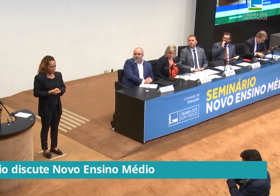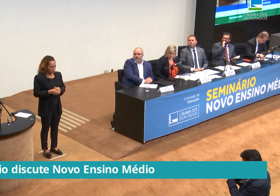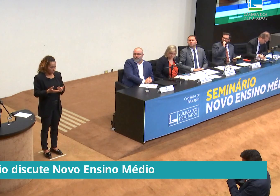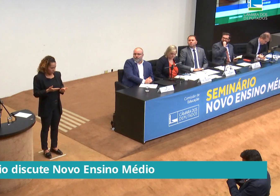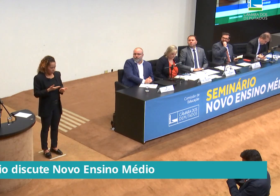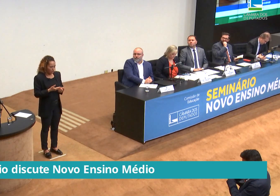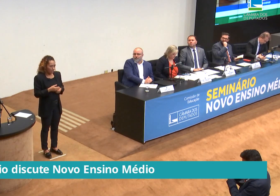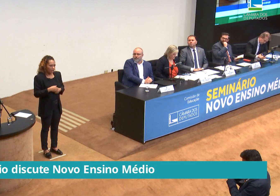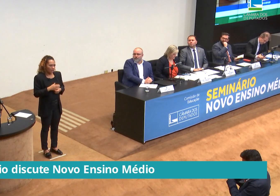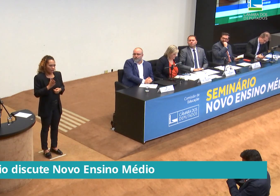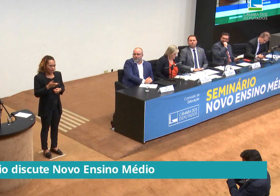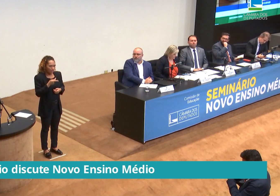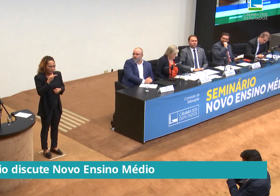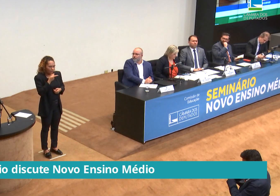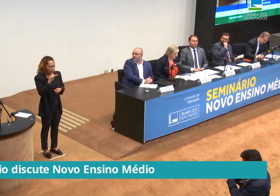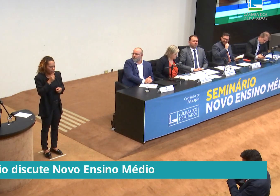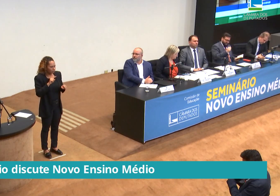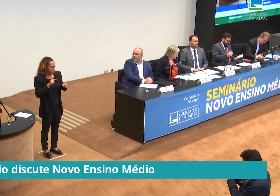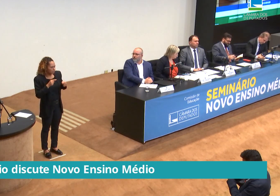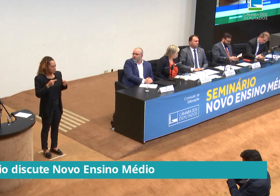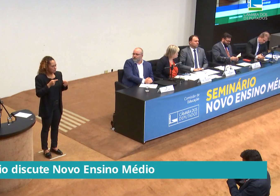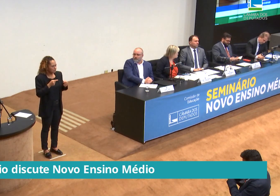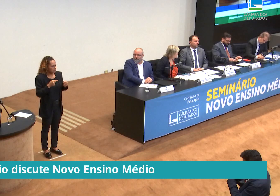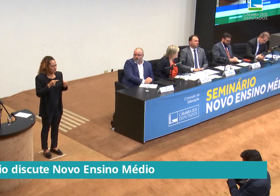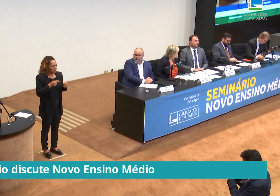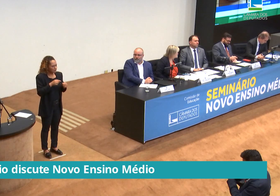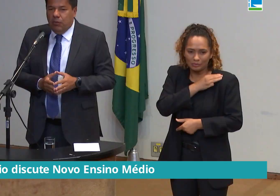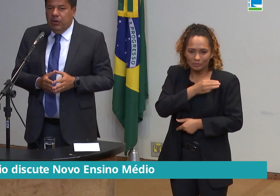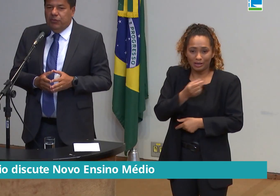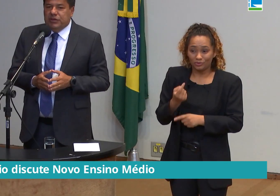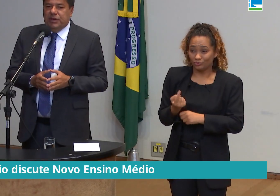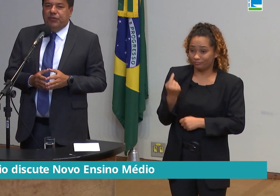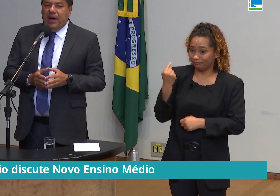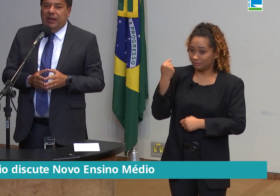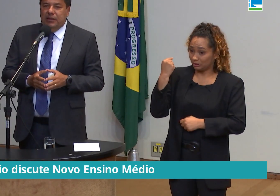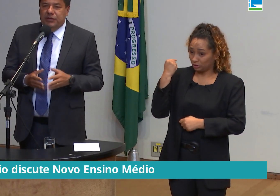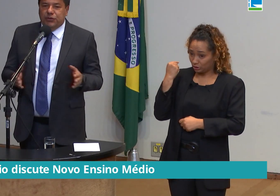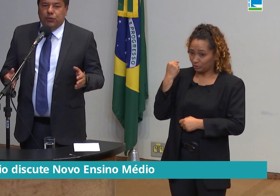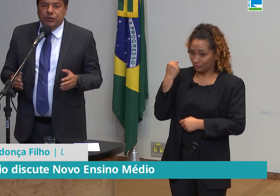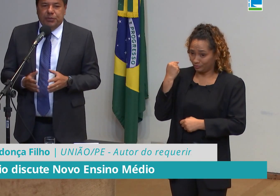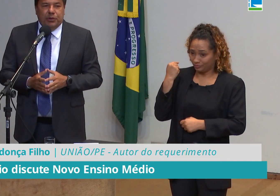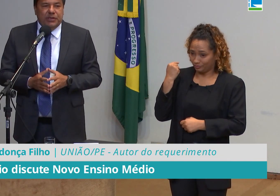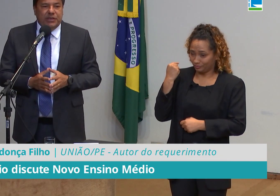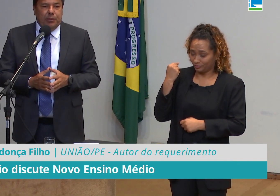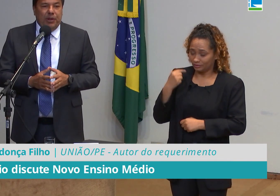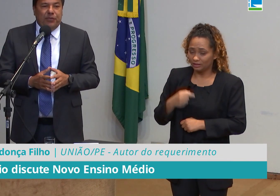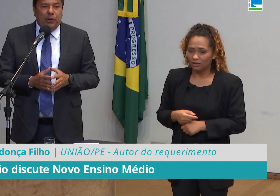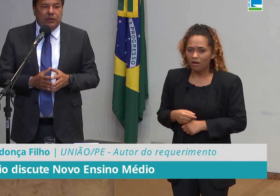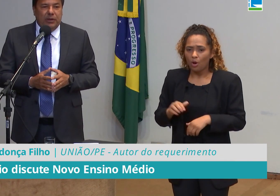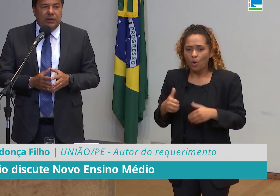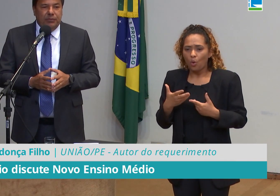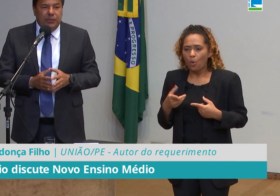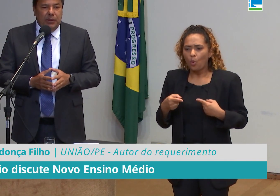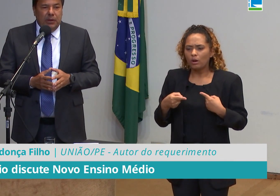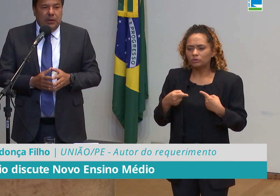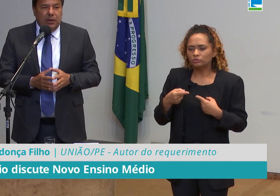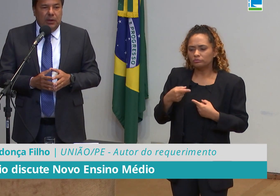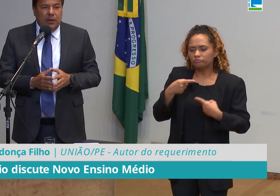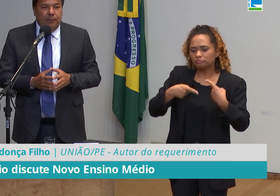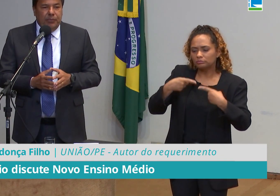quando a lei foi aprovada no Congresso, o problema não é o novo ensino médio. Quando você fala e discute, por exemplo, a falta